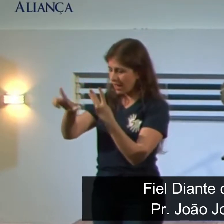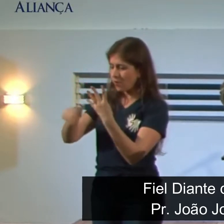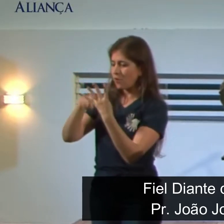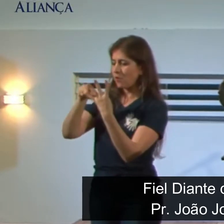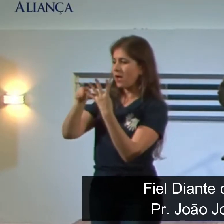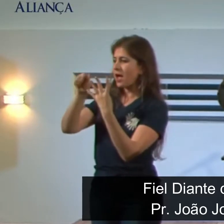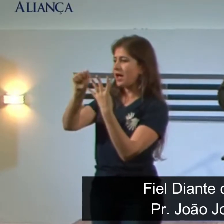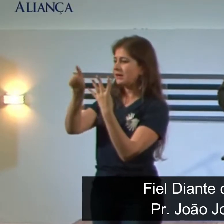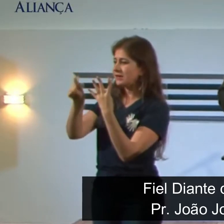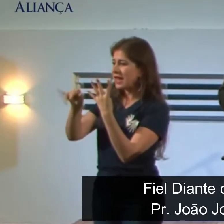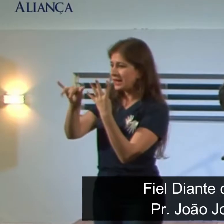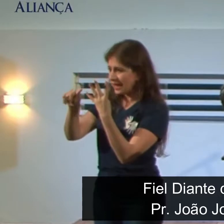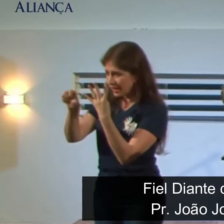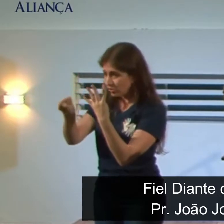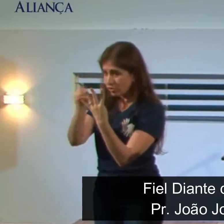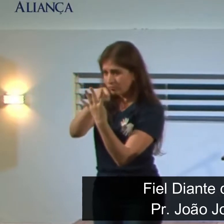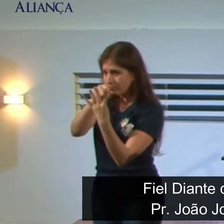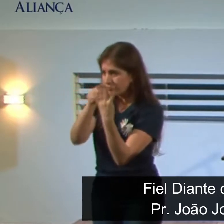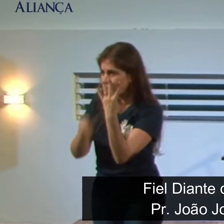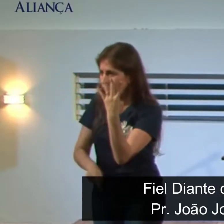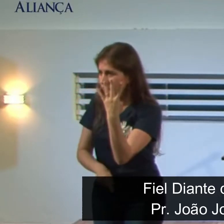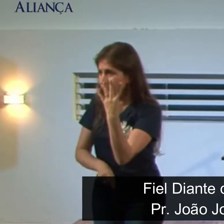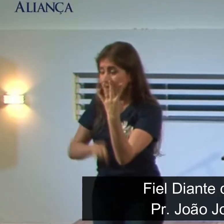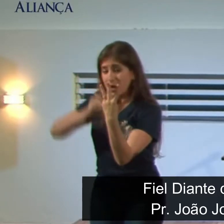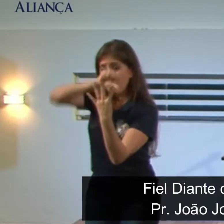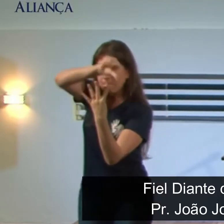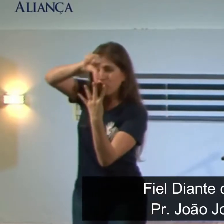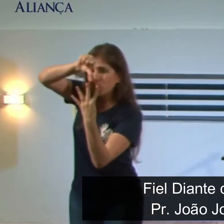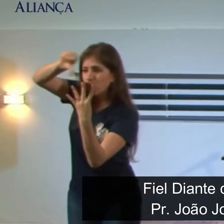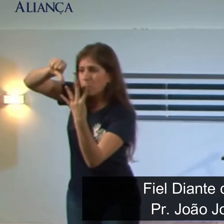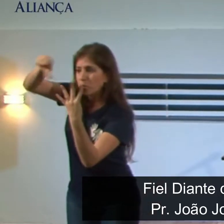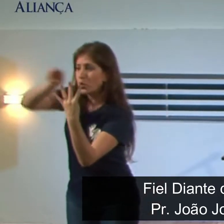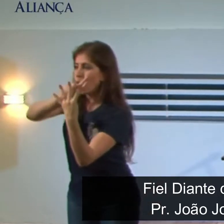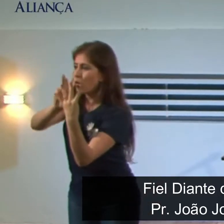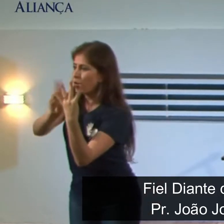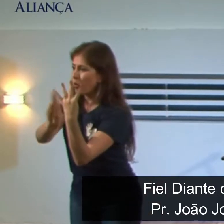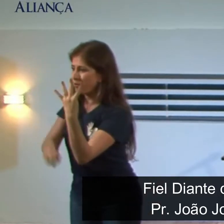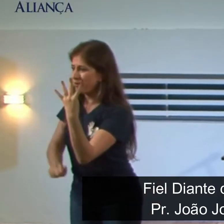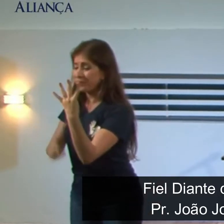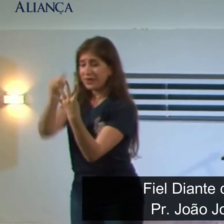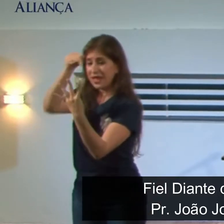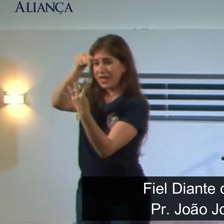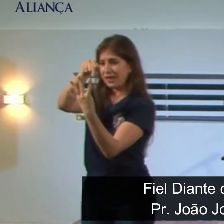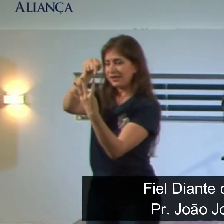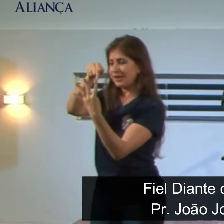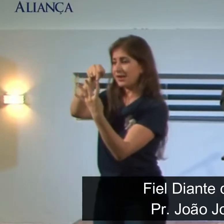oficiais deu-lhes novos nomes. A Daniel deu o nome de